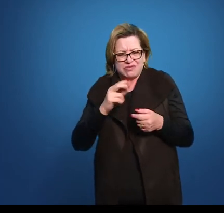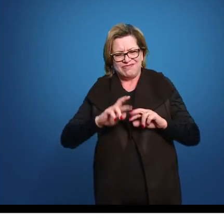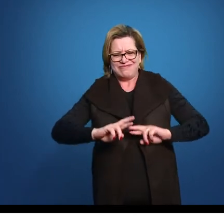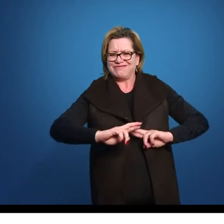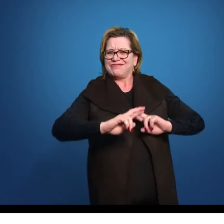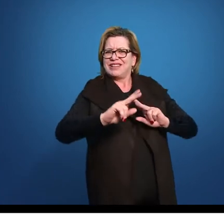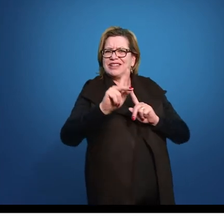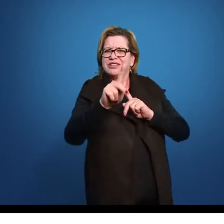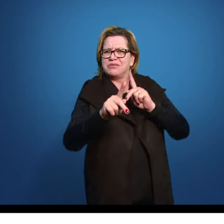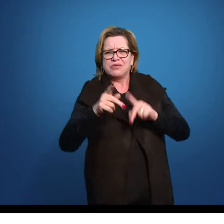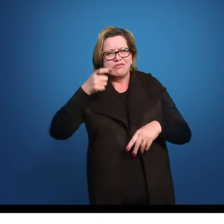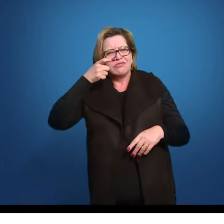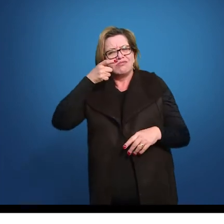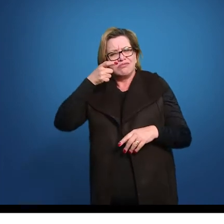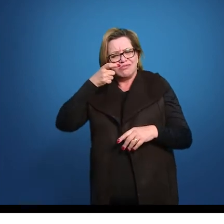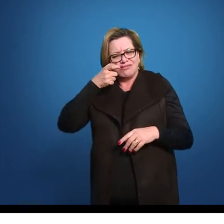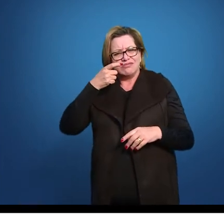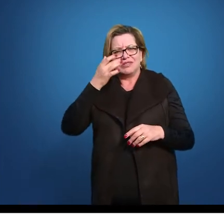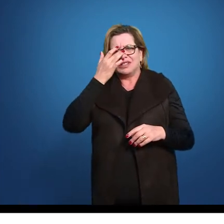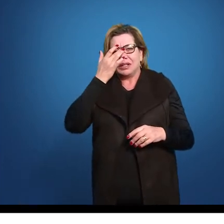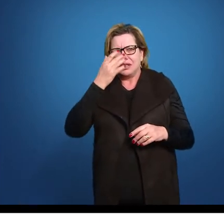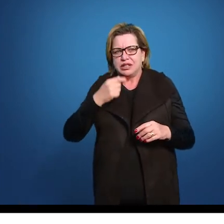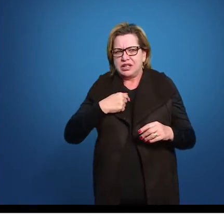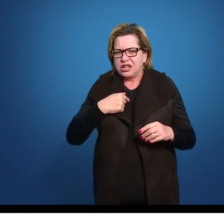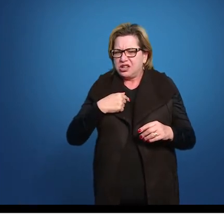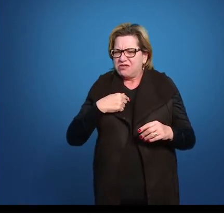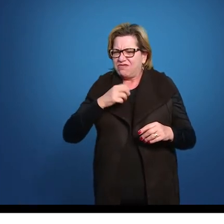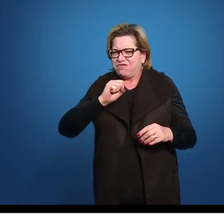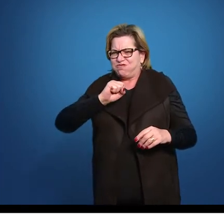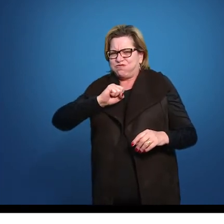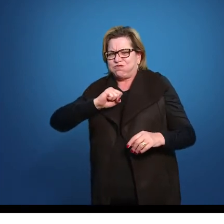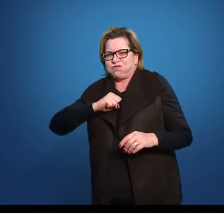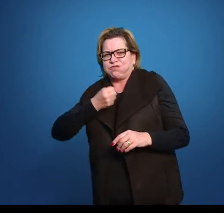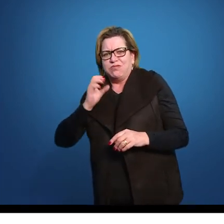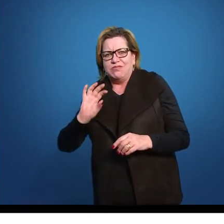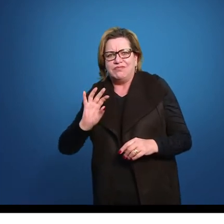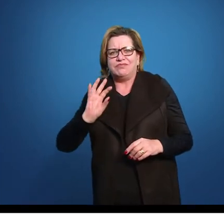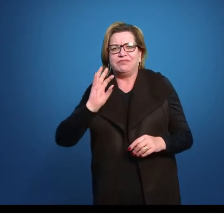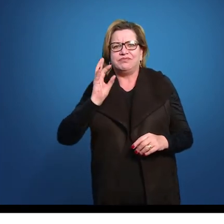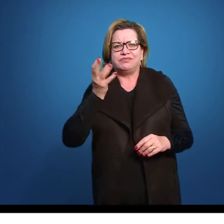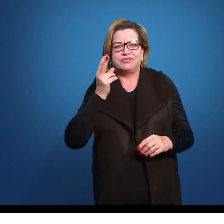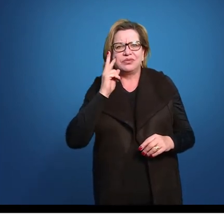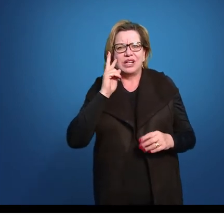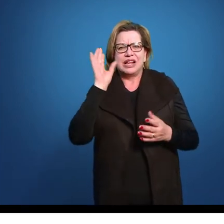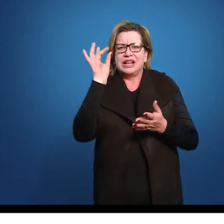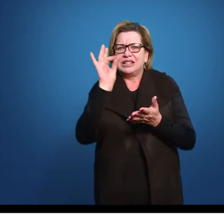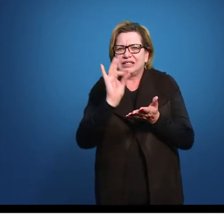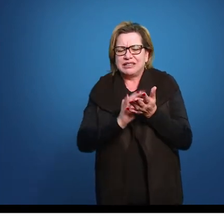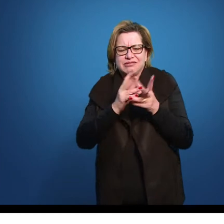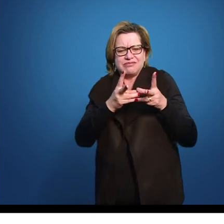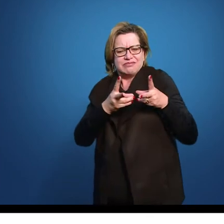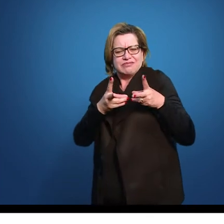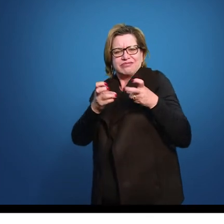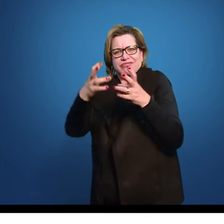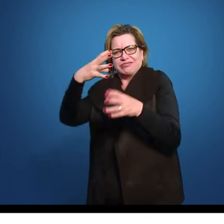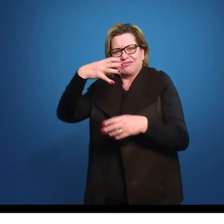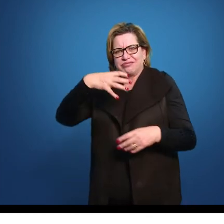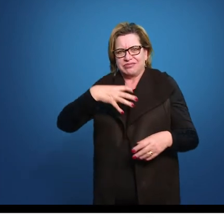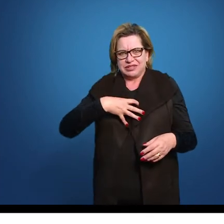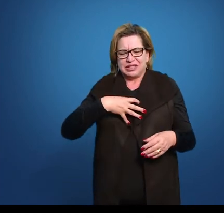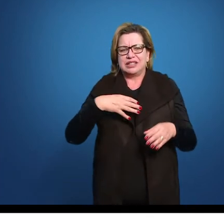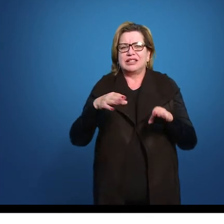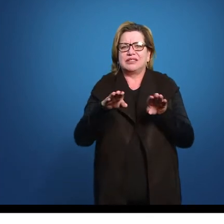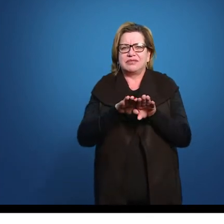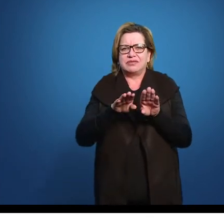O qual ele observa Ele vai ficar bastante revoltado Com aquilo que ele vê aqui Inclusive um dos poemas Mais